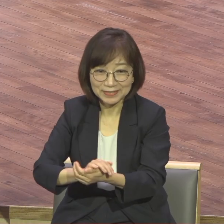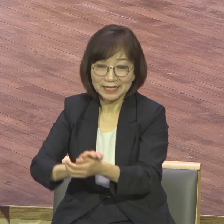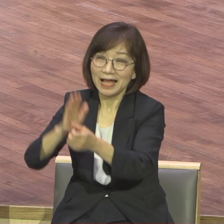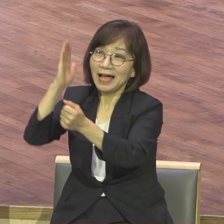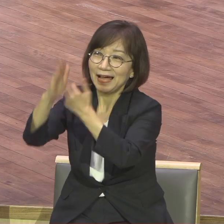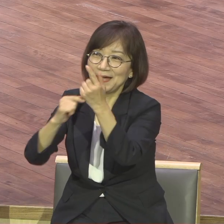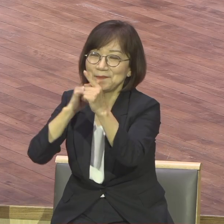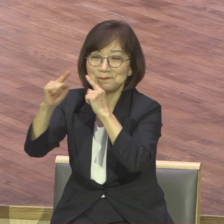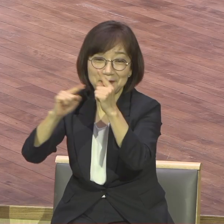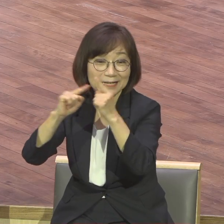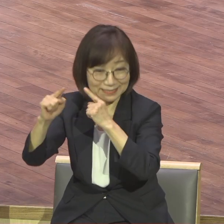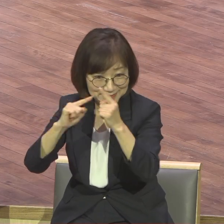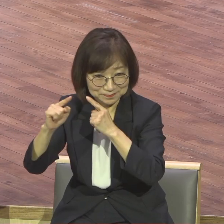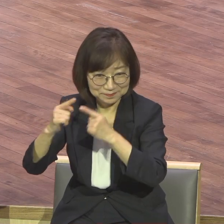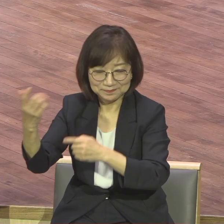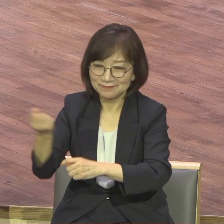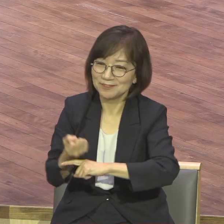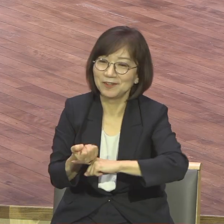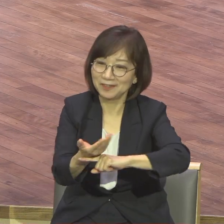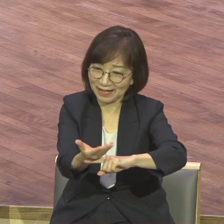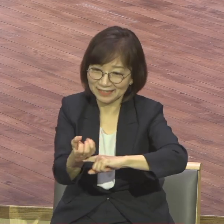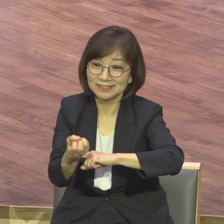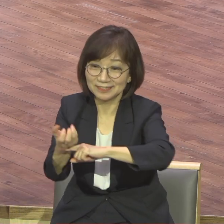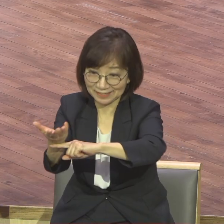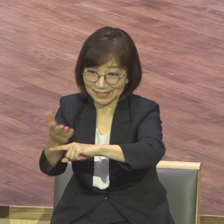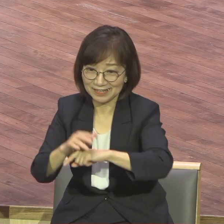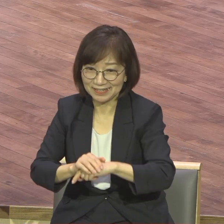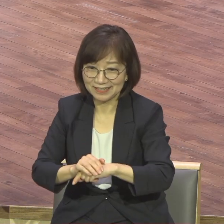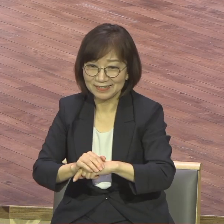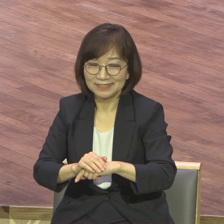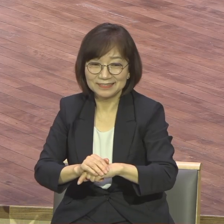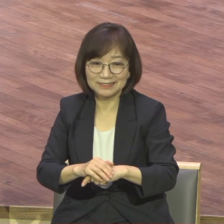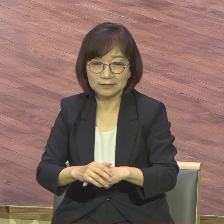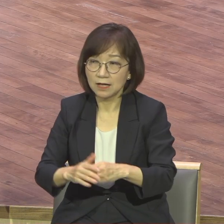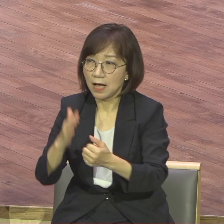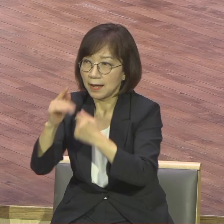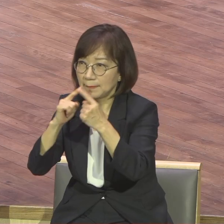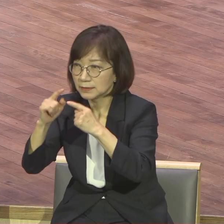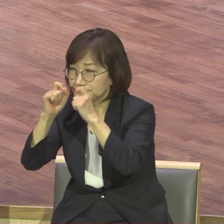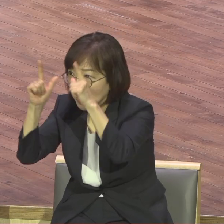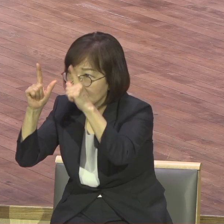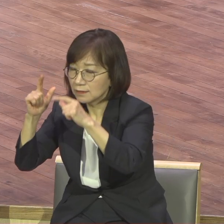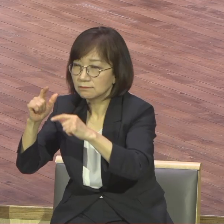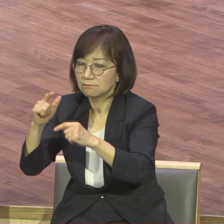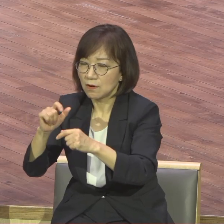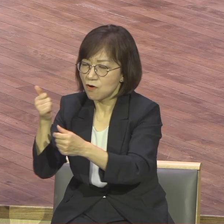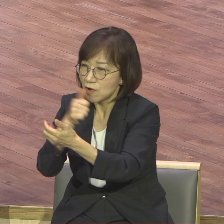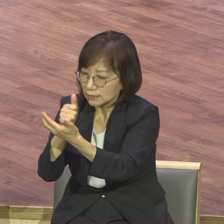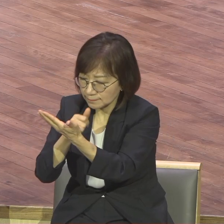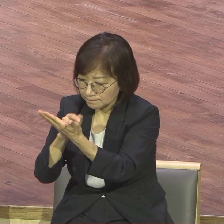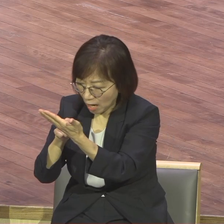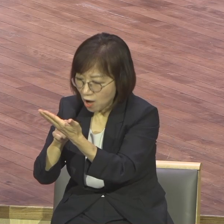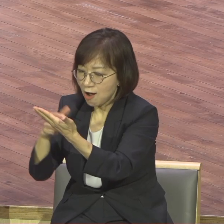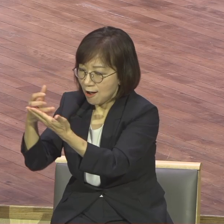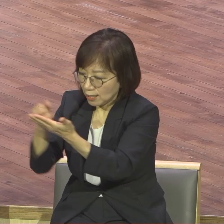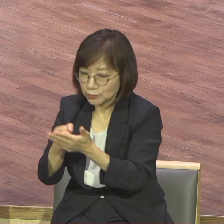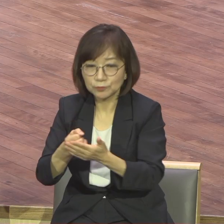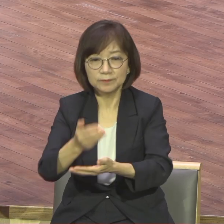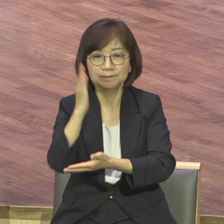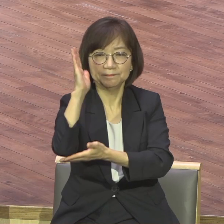의미합니다 하나님의 이 말씀을 다른 사람보다 잘 깨닫고 해석하고 잘 선포하는 은사를 받은 사람을